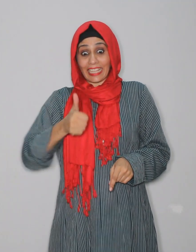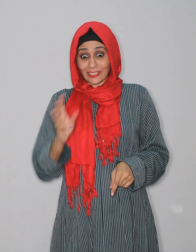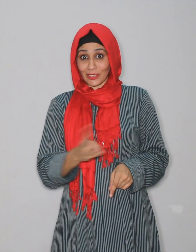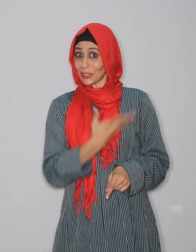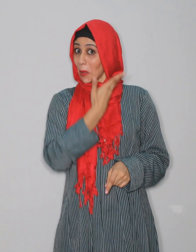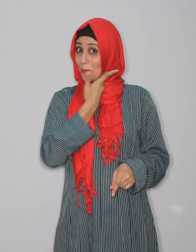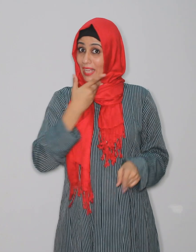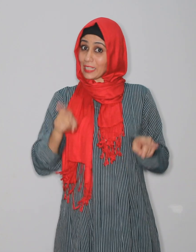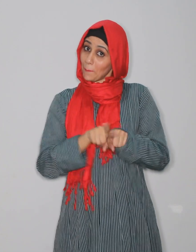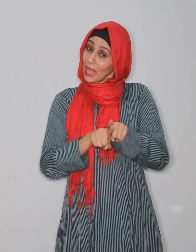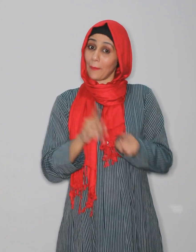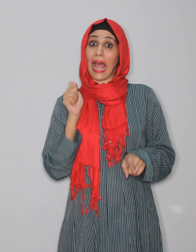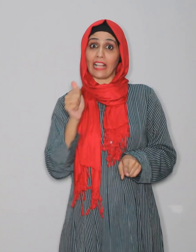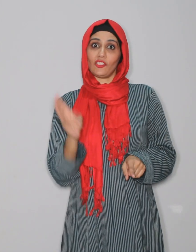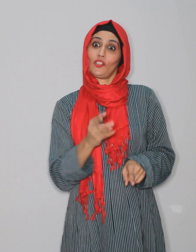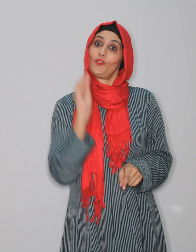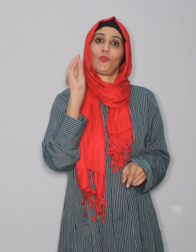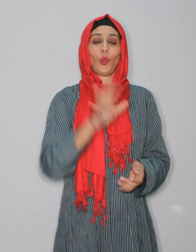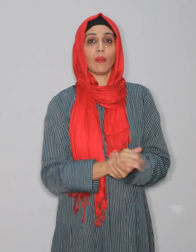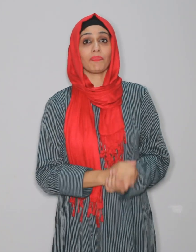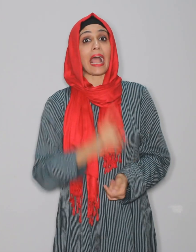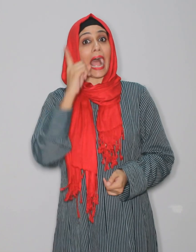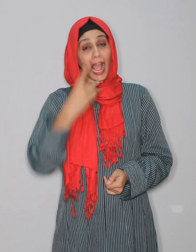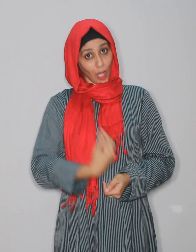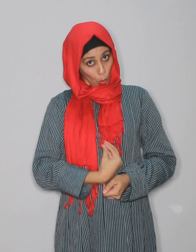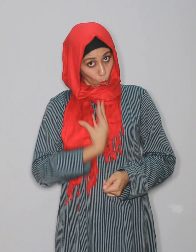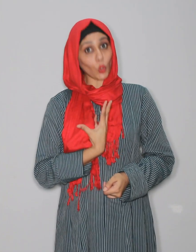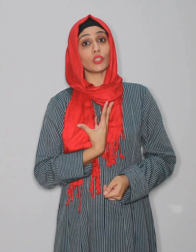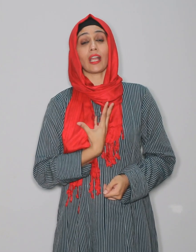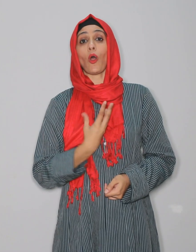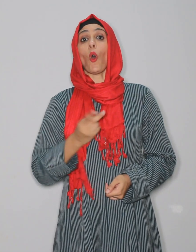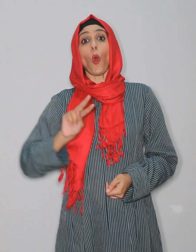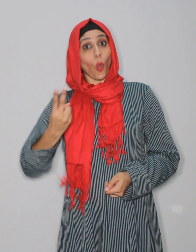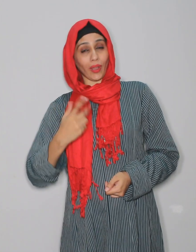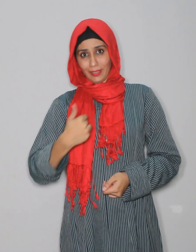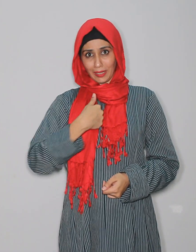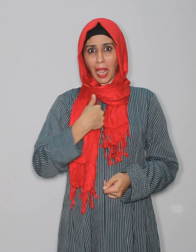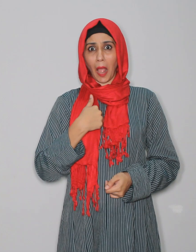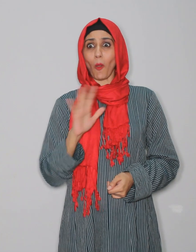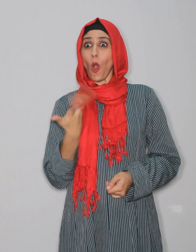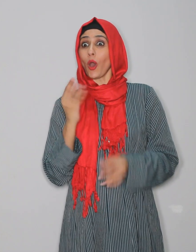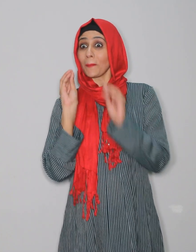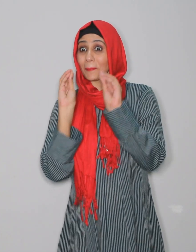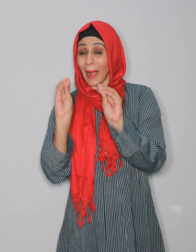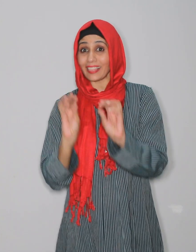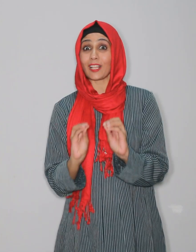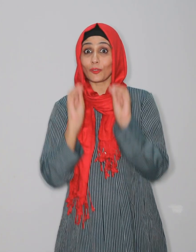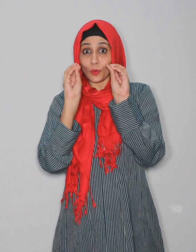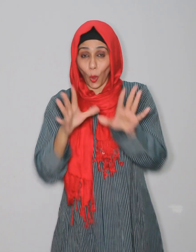لیے خود پسند کرتے ہیں اس میں اللہ کی خوشی ہے اور ہمیں بھی کسی کی مدد کر کے